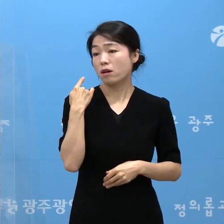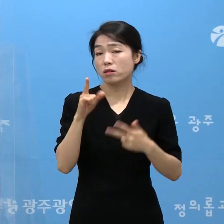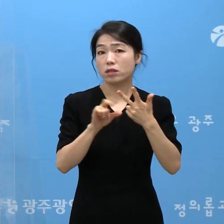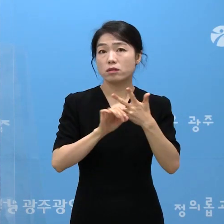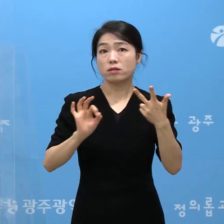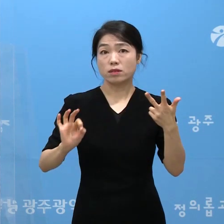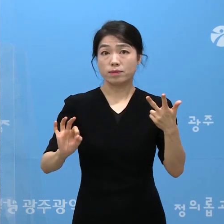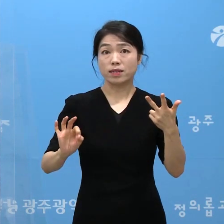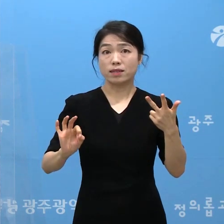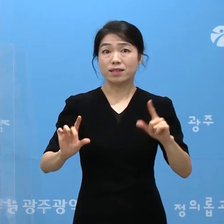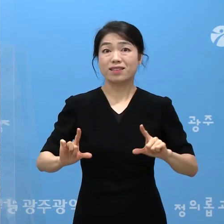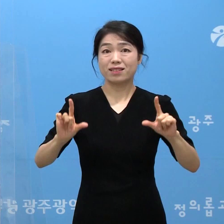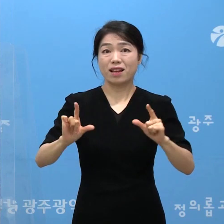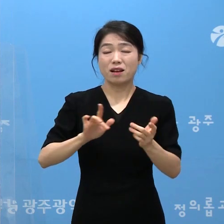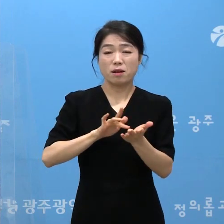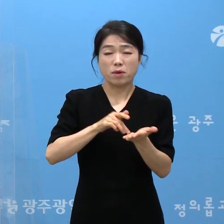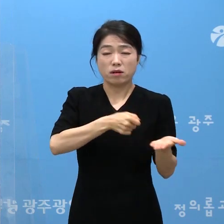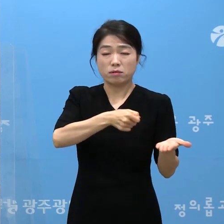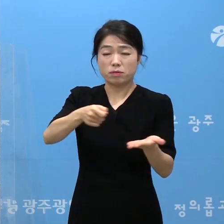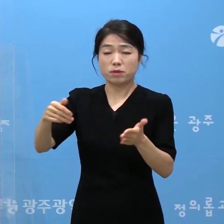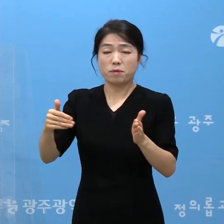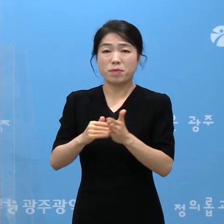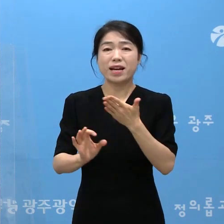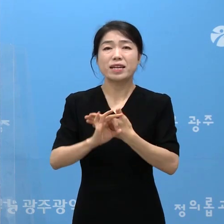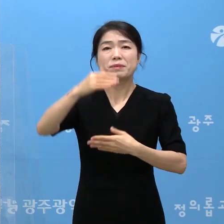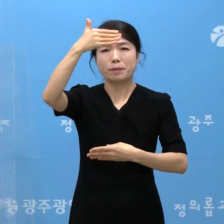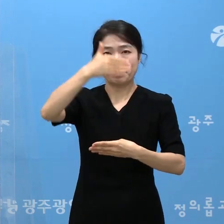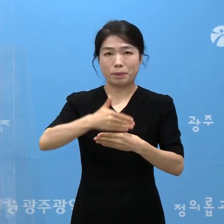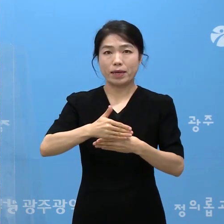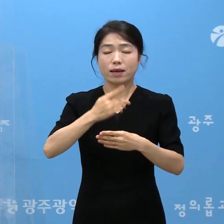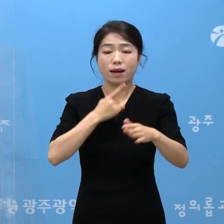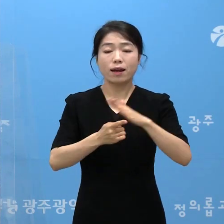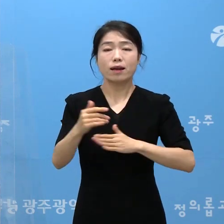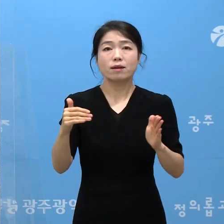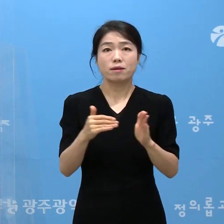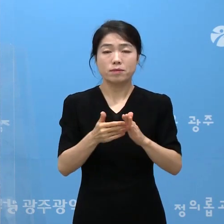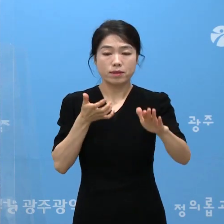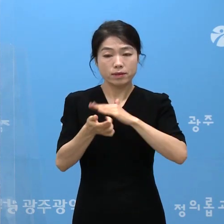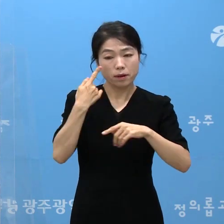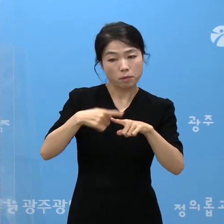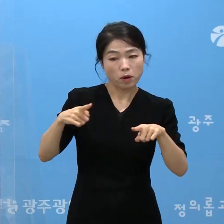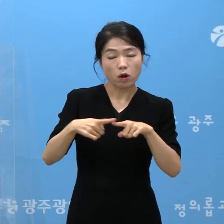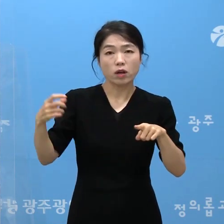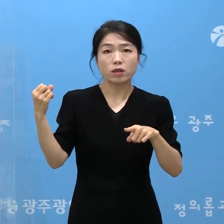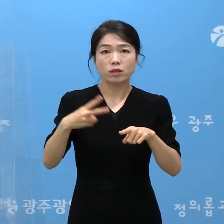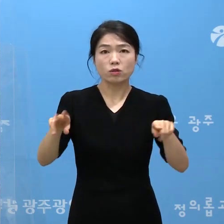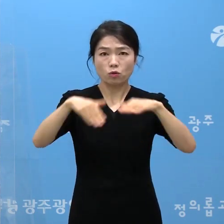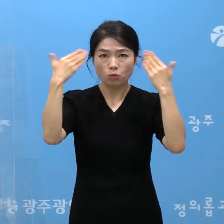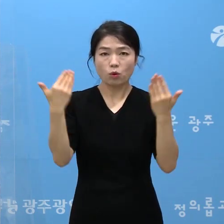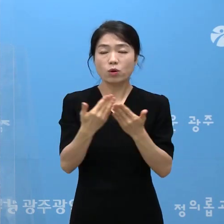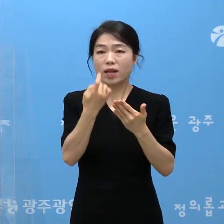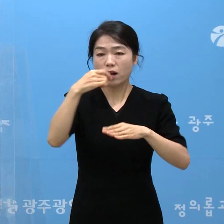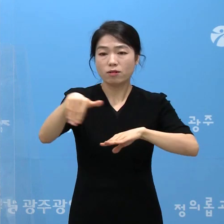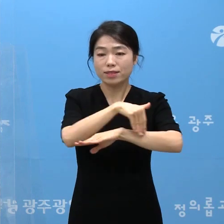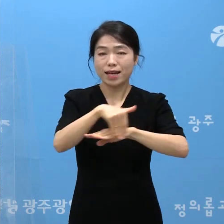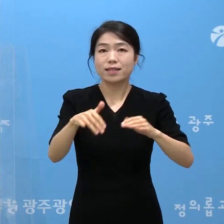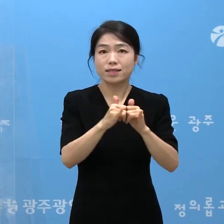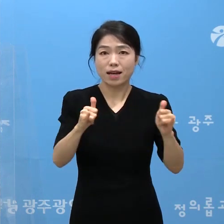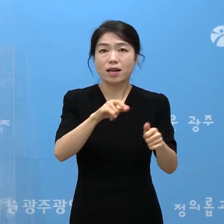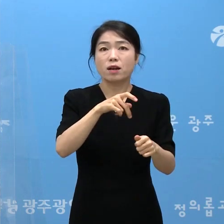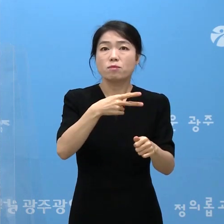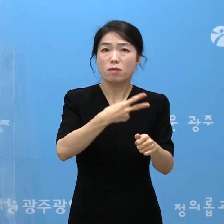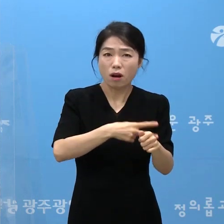7월 10일 방역 소독 및 일시 폐쇄를 실시했고 현장 평가 및 전체 학원생과 직원,